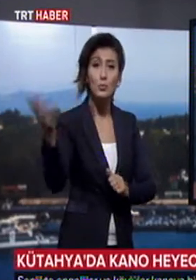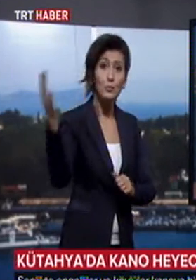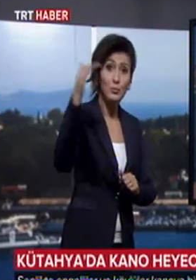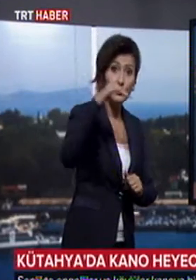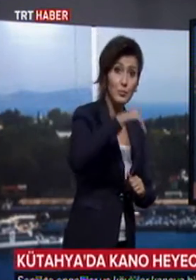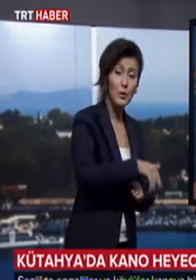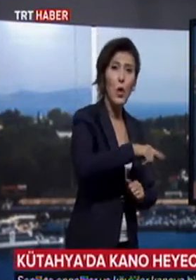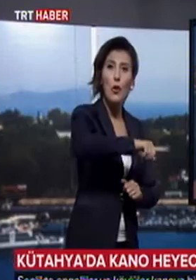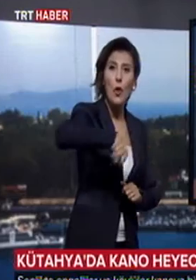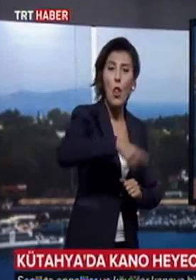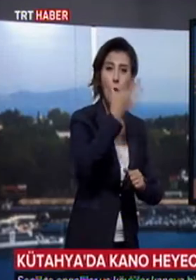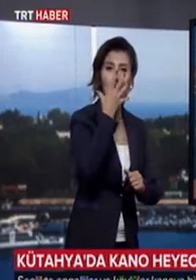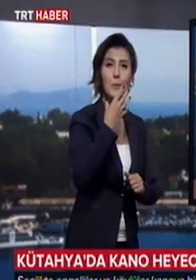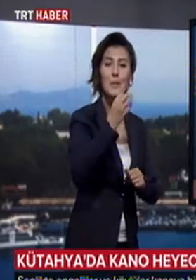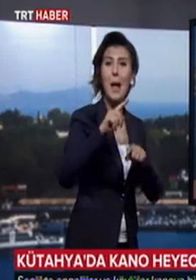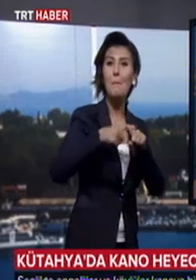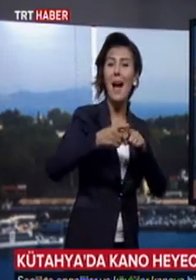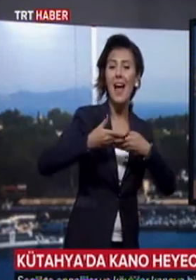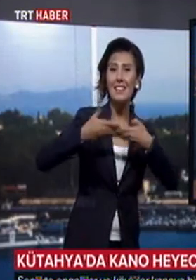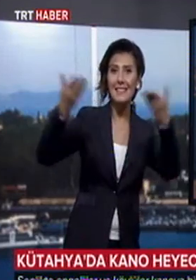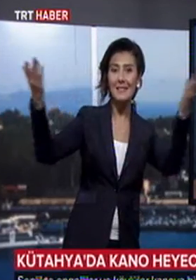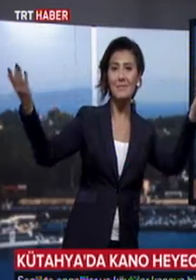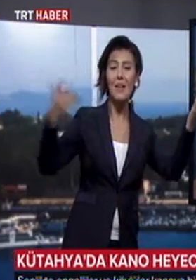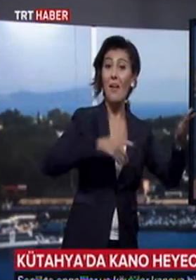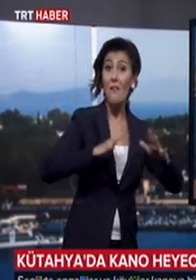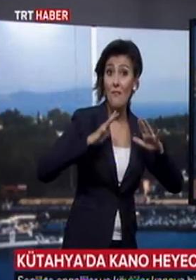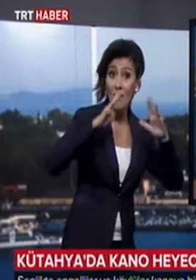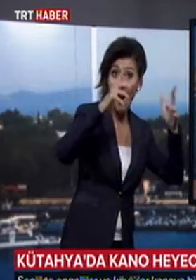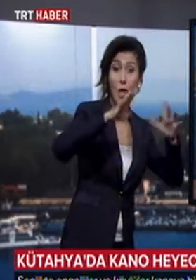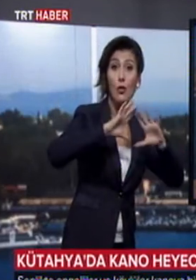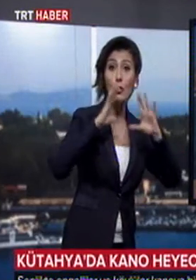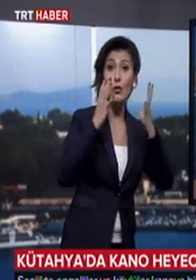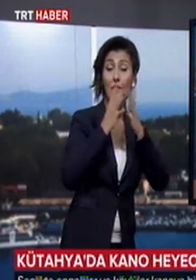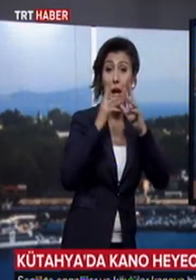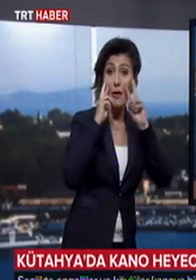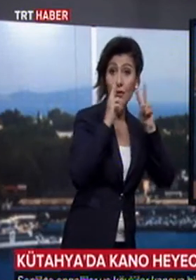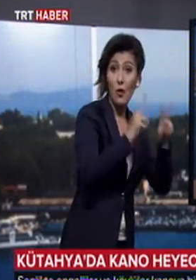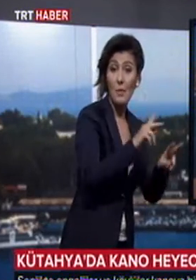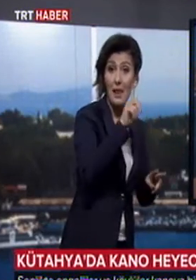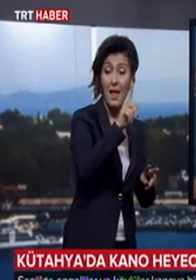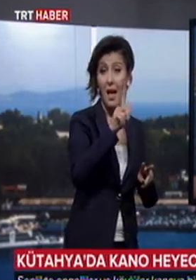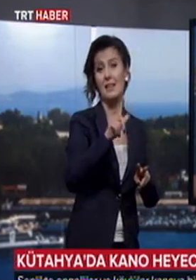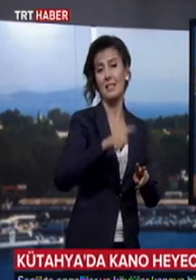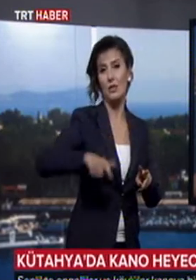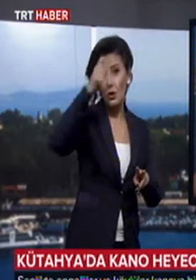paylaştılar hem de inanıyoruz ki buradaki faaliyetleriyle bütün dünyayı da paylaşacaklar, bütün ülkemizle paylaşacaklar. Bu faaliyetlerin